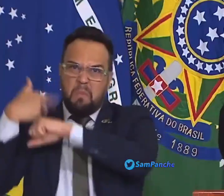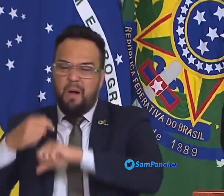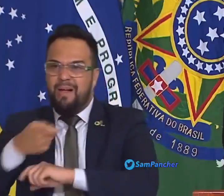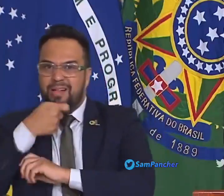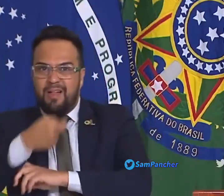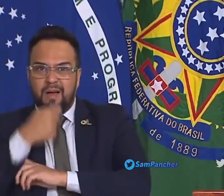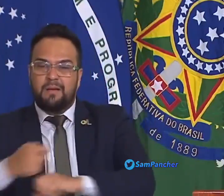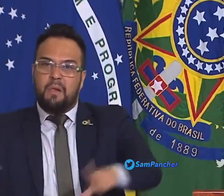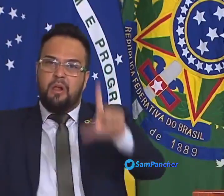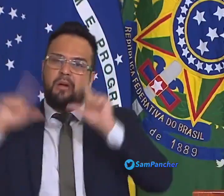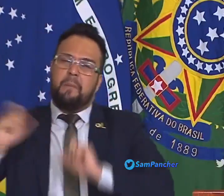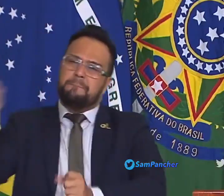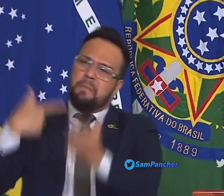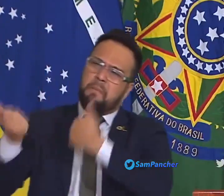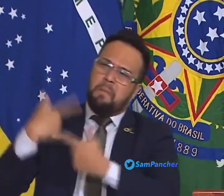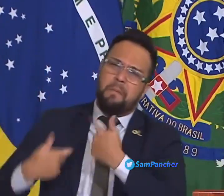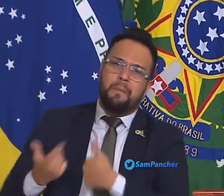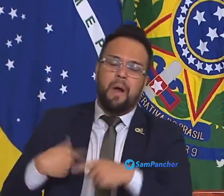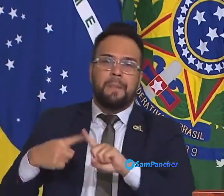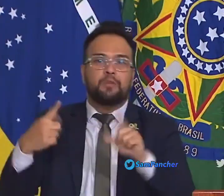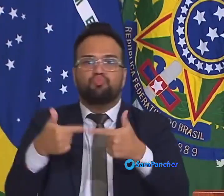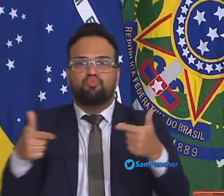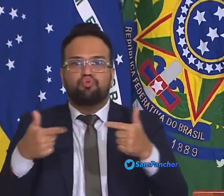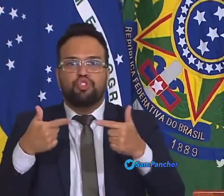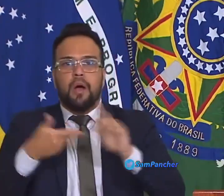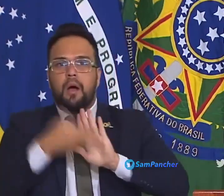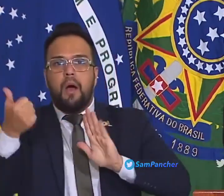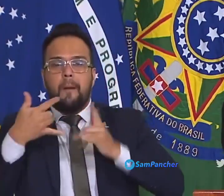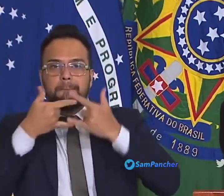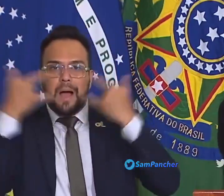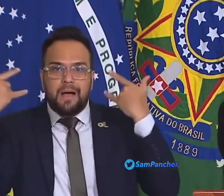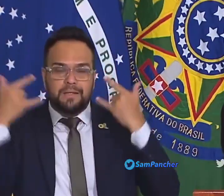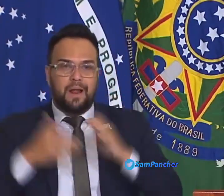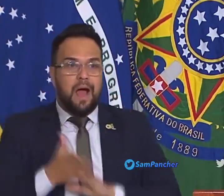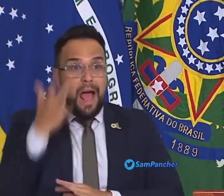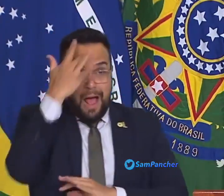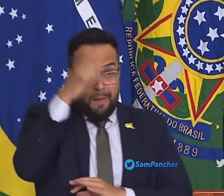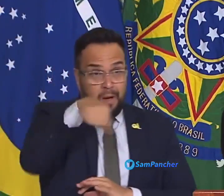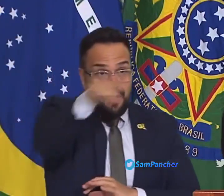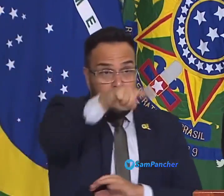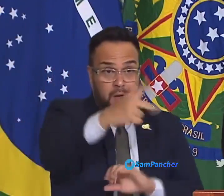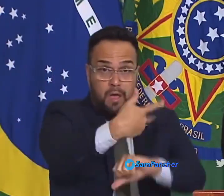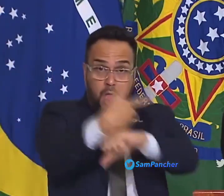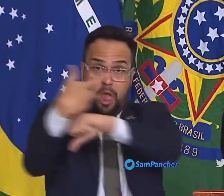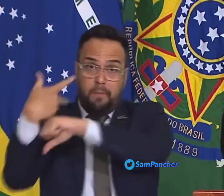Por coincidência, olha a matéria para a imprensa amanhã. Vou dar a matéria para vocês aqui.